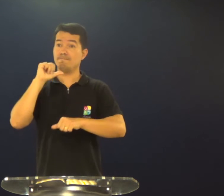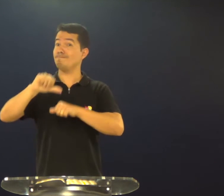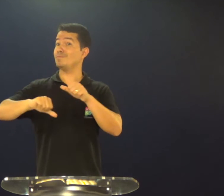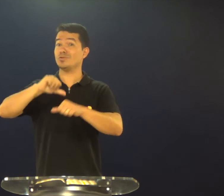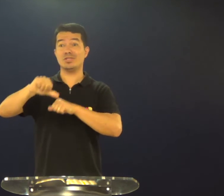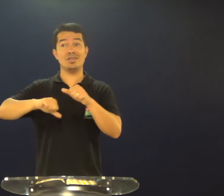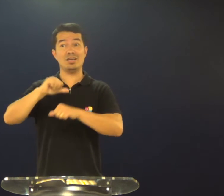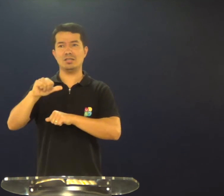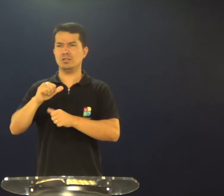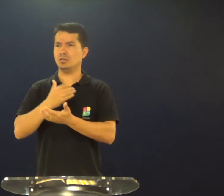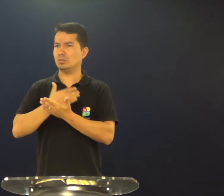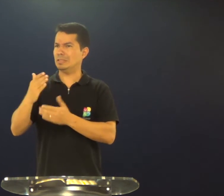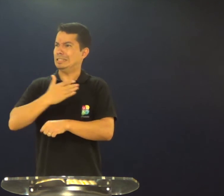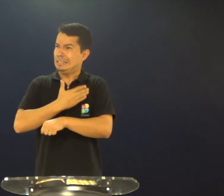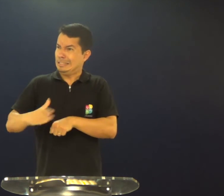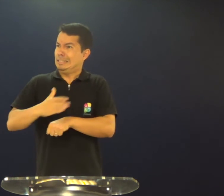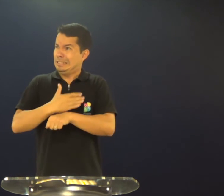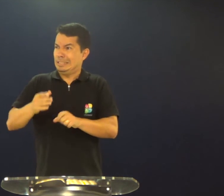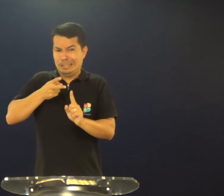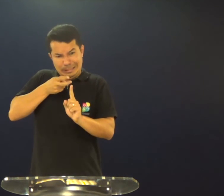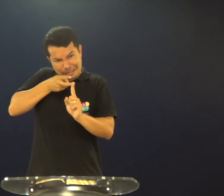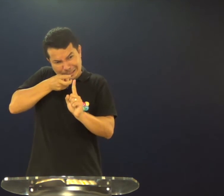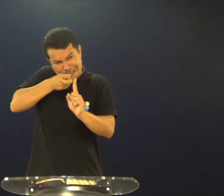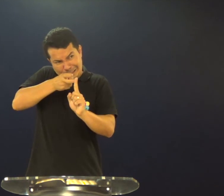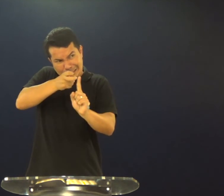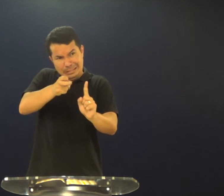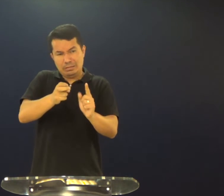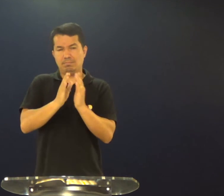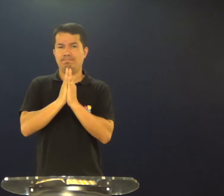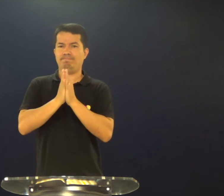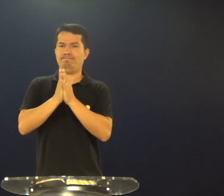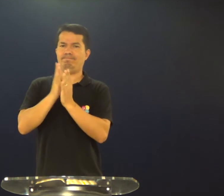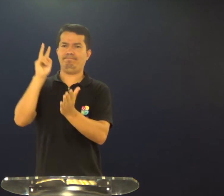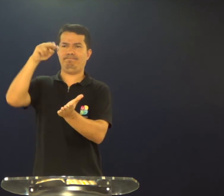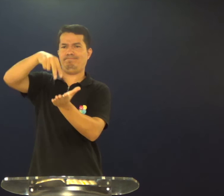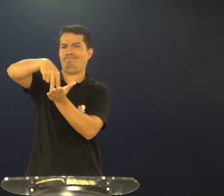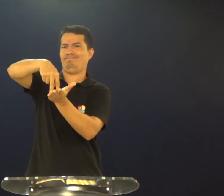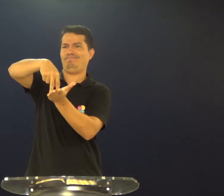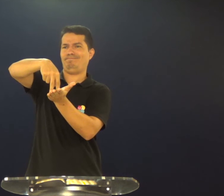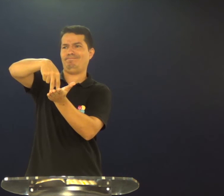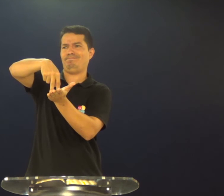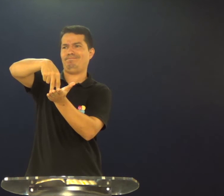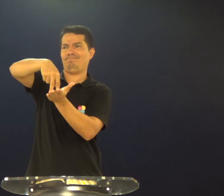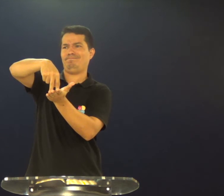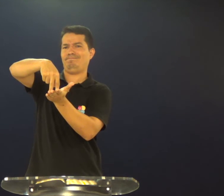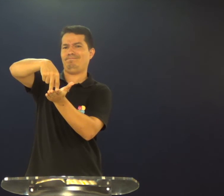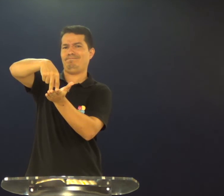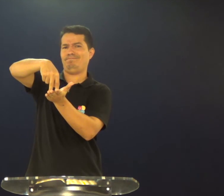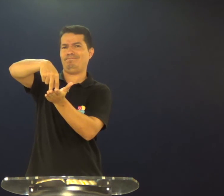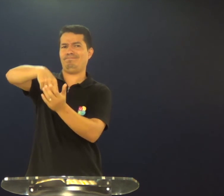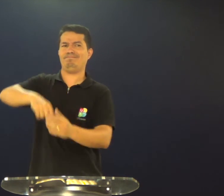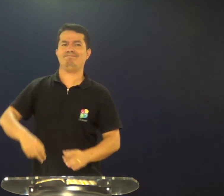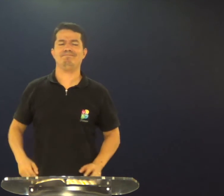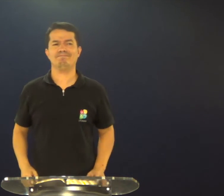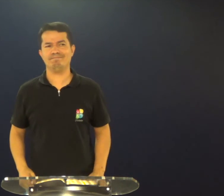mudança, se você quer ser transformado, quer aprender de Jesus, você fica em pé neste momento,